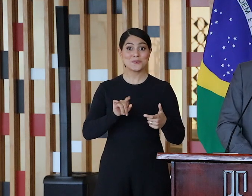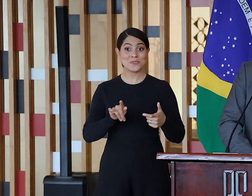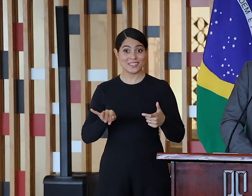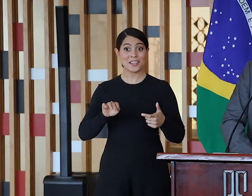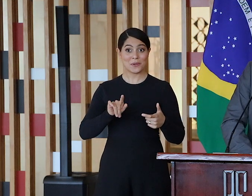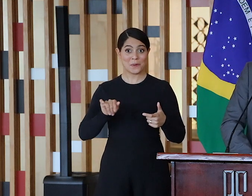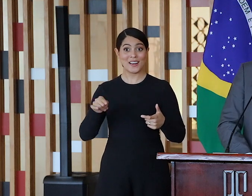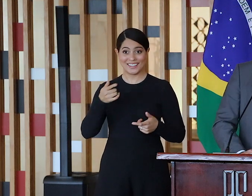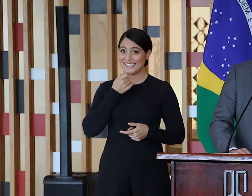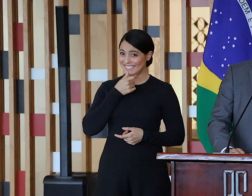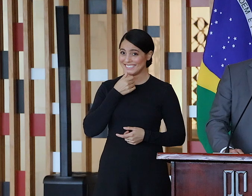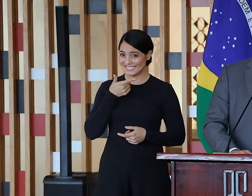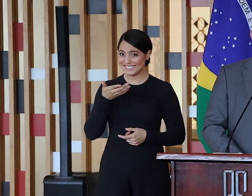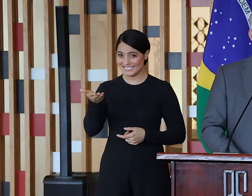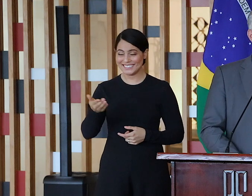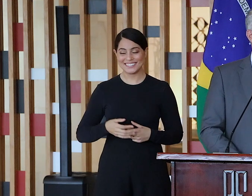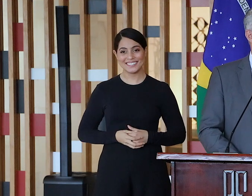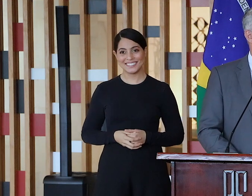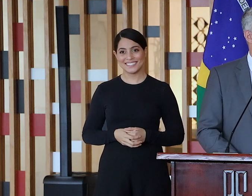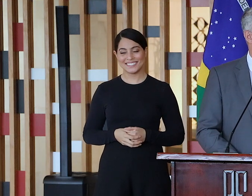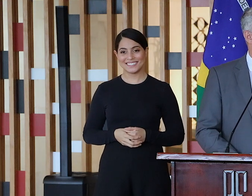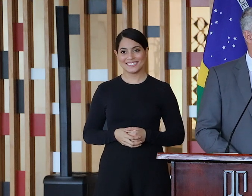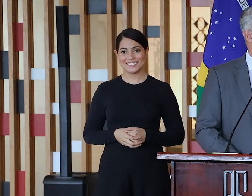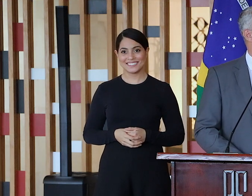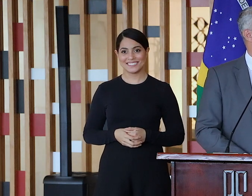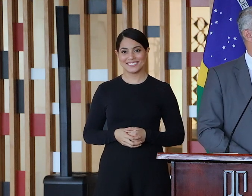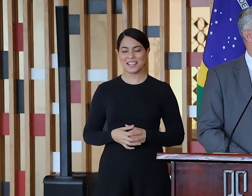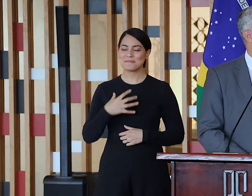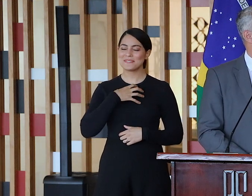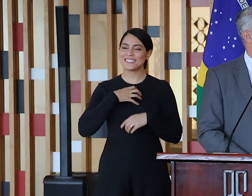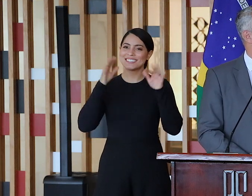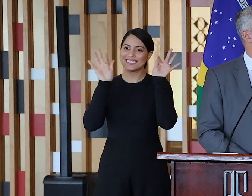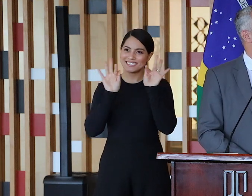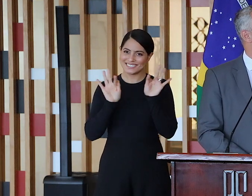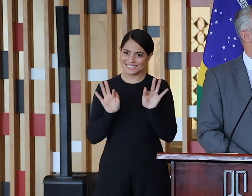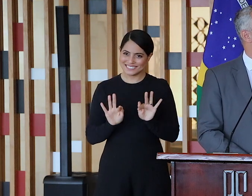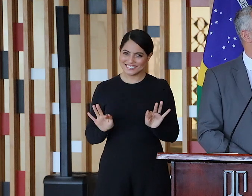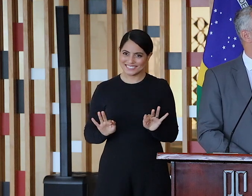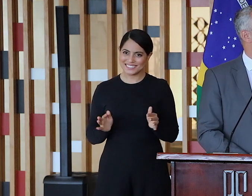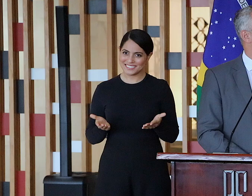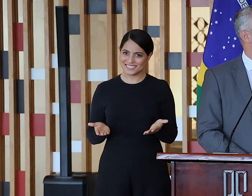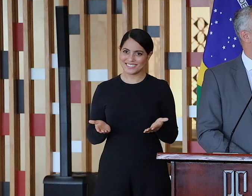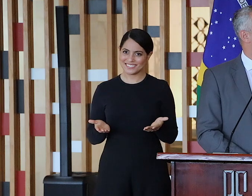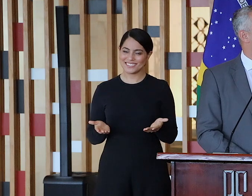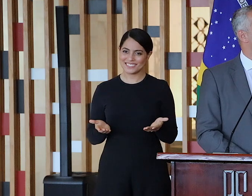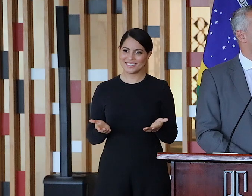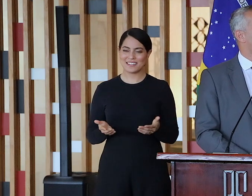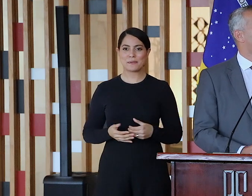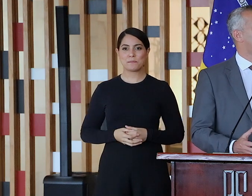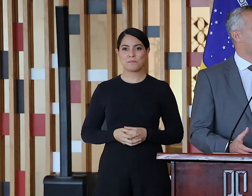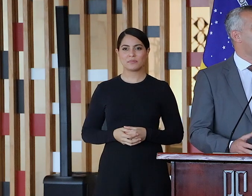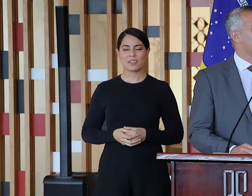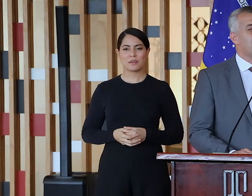origem. E eu muito feliz aqui porque eu acho que é